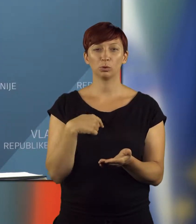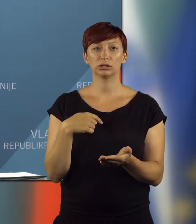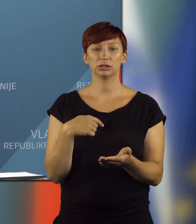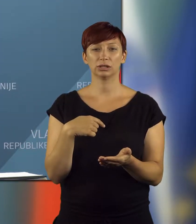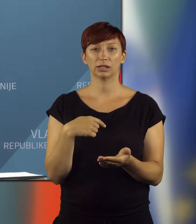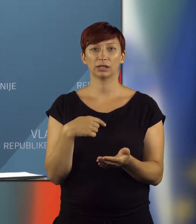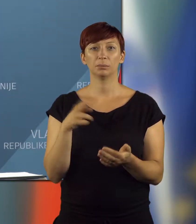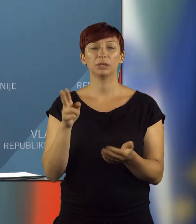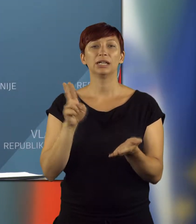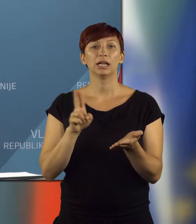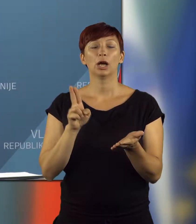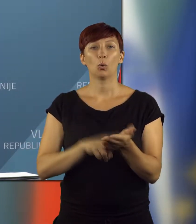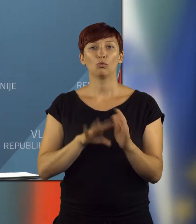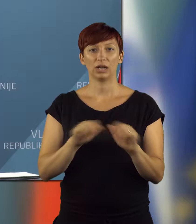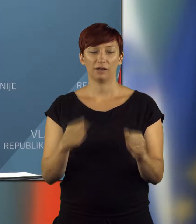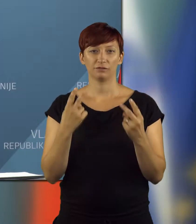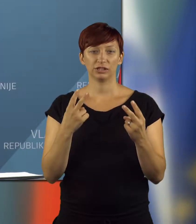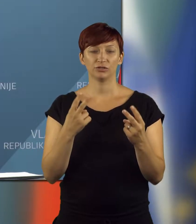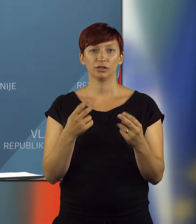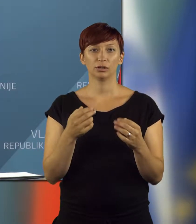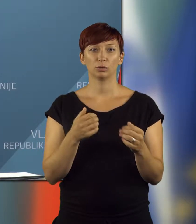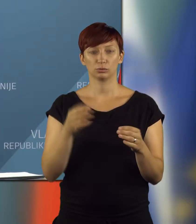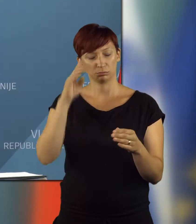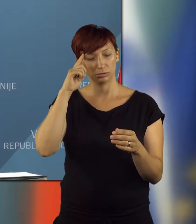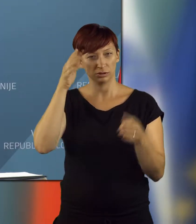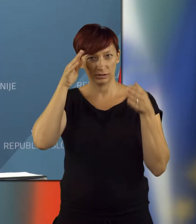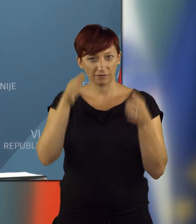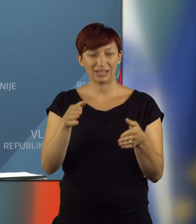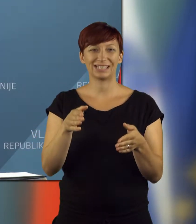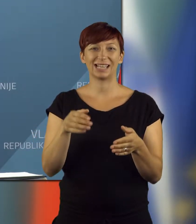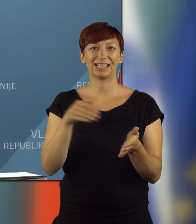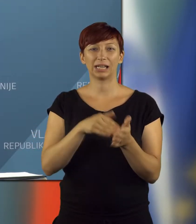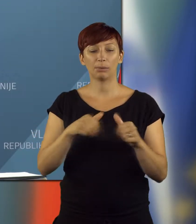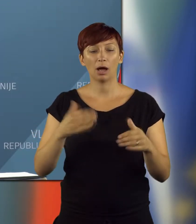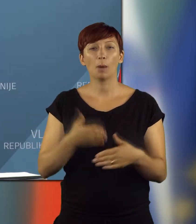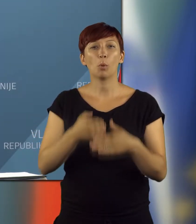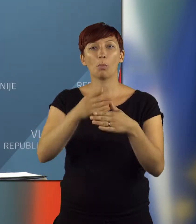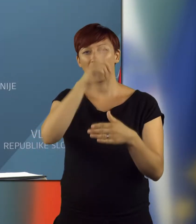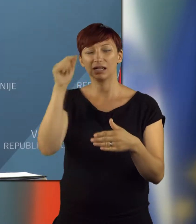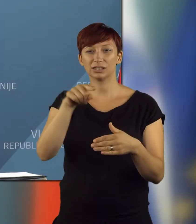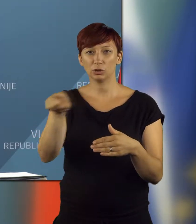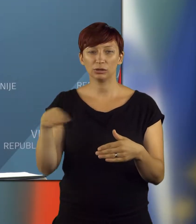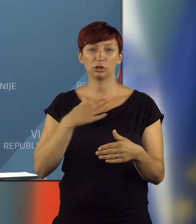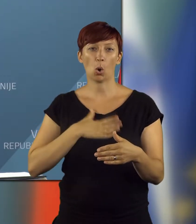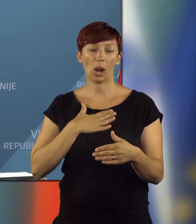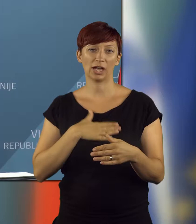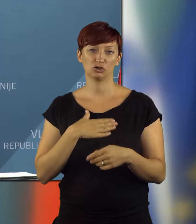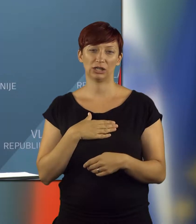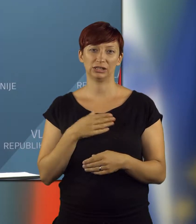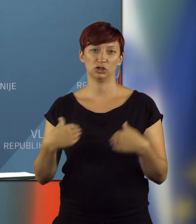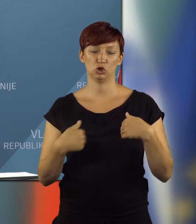da je pri implementaciji v ospredlju zavest, da je potrebno pomagati ljudem in jim